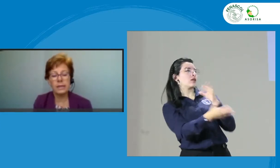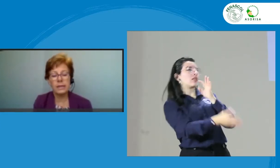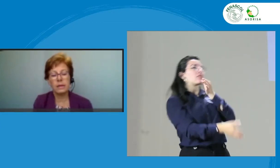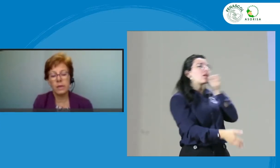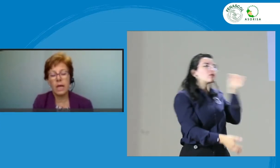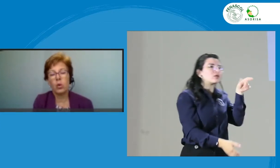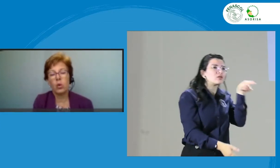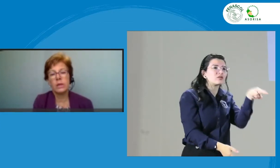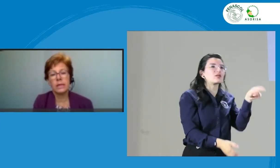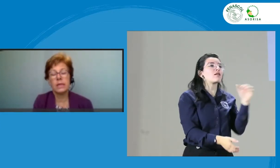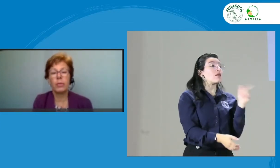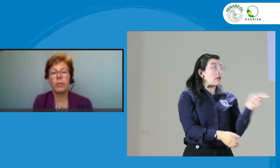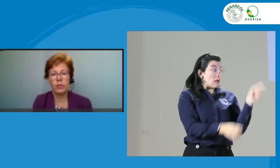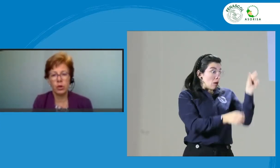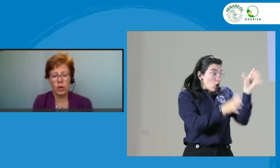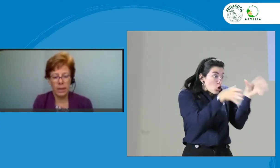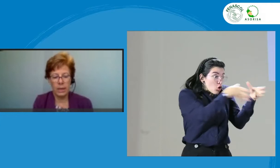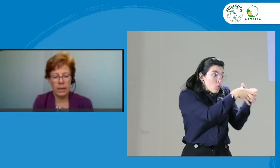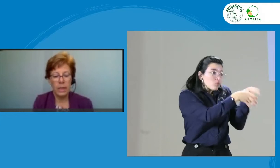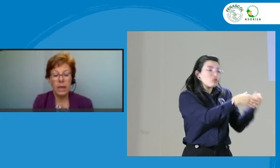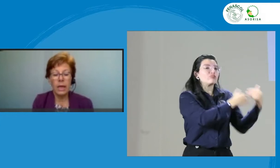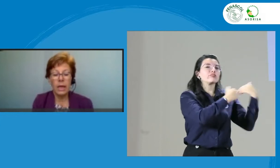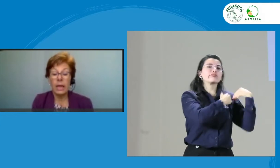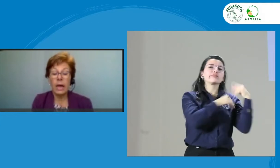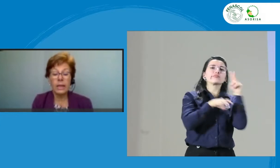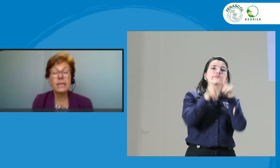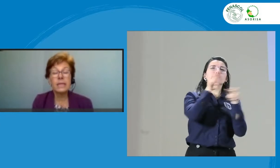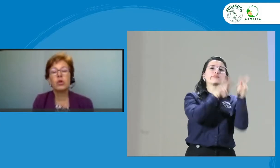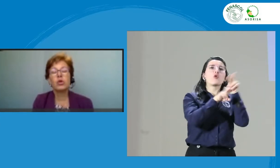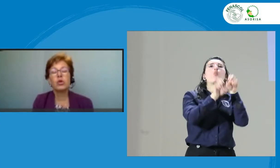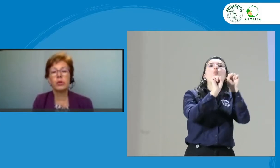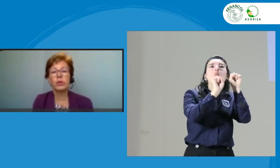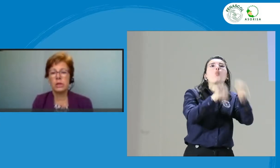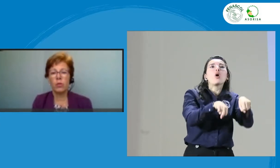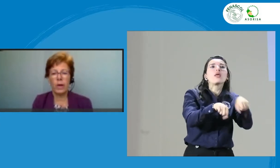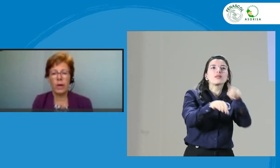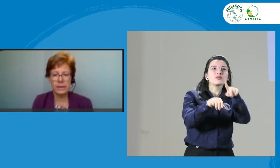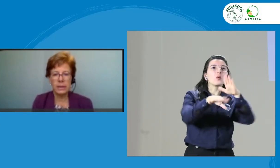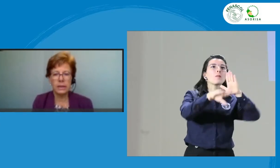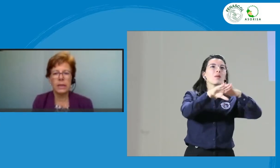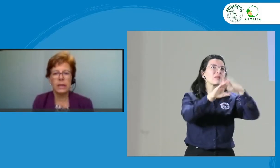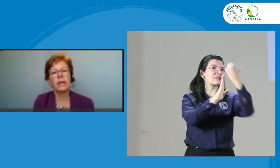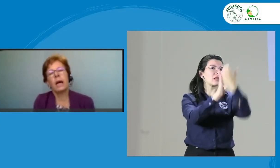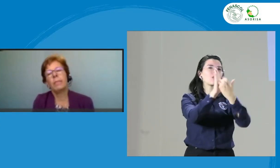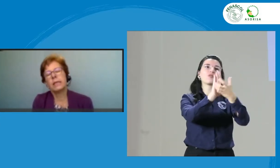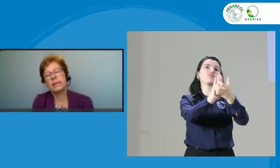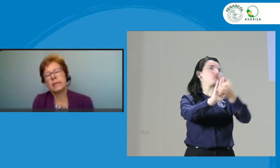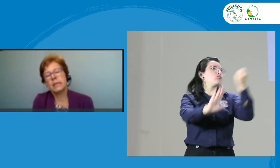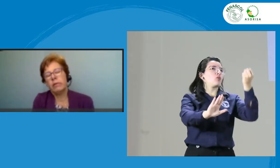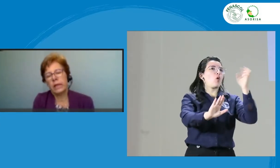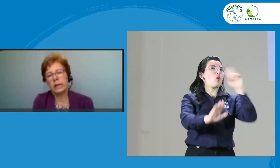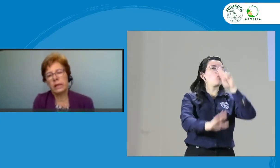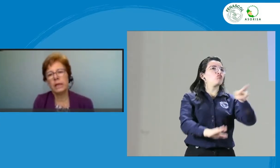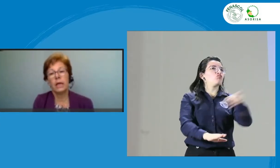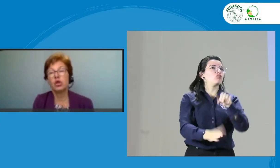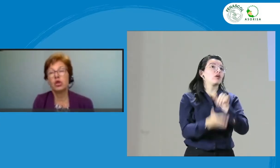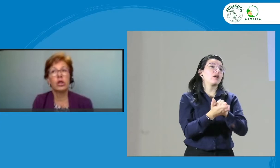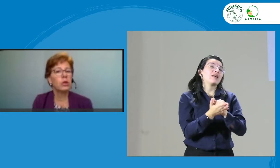certificado o licencia profesional. La verdad es que no es un proceso fácil. En cada país es diferente. Yo les digo,